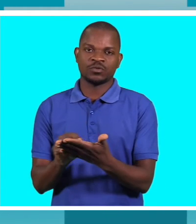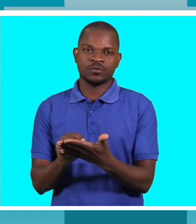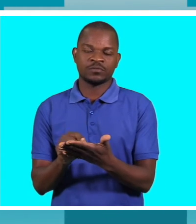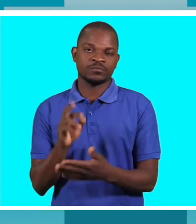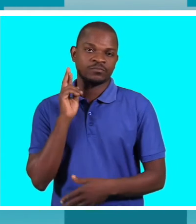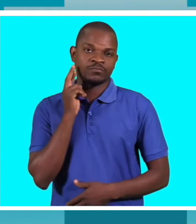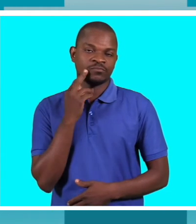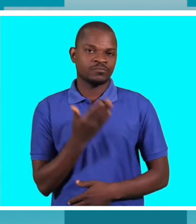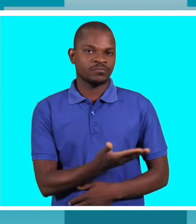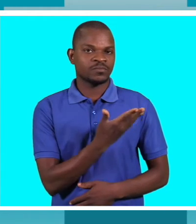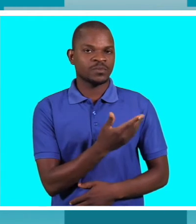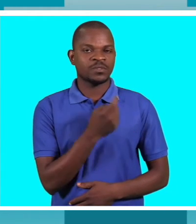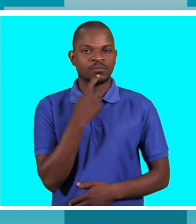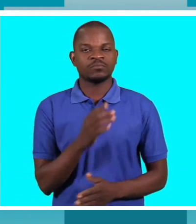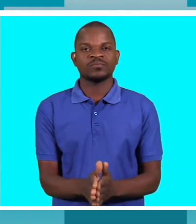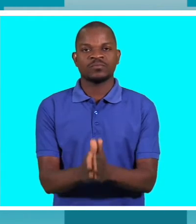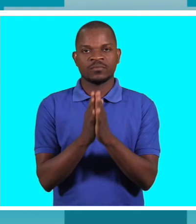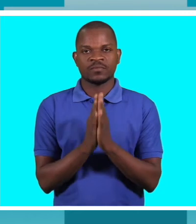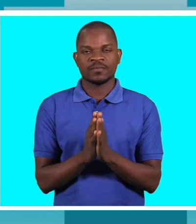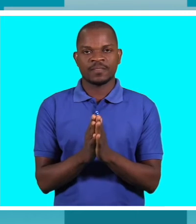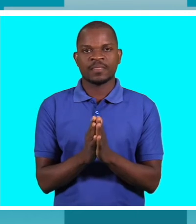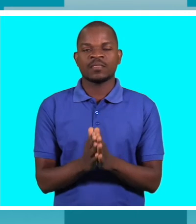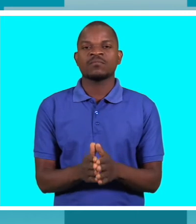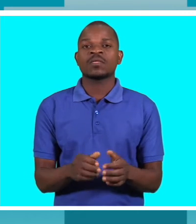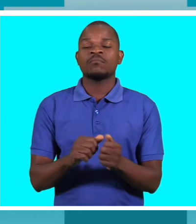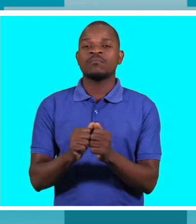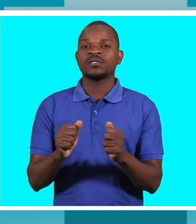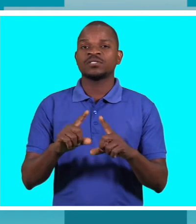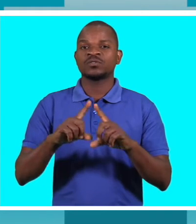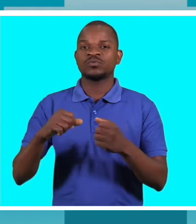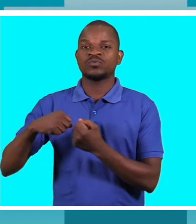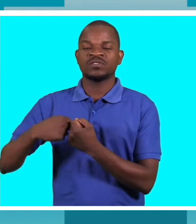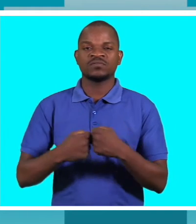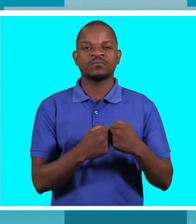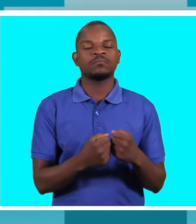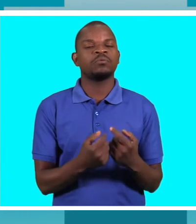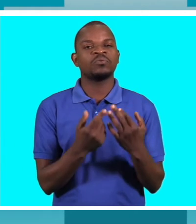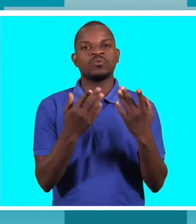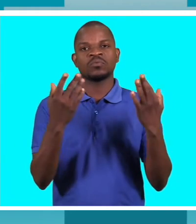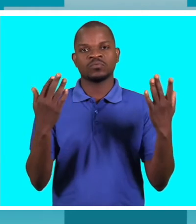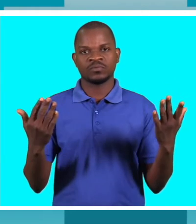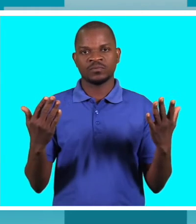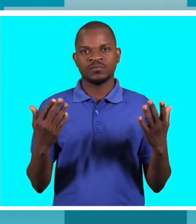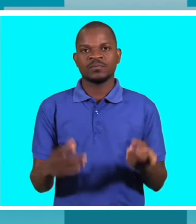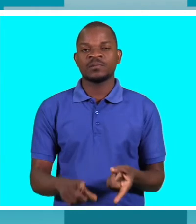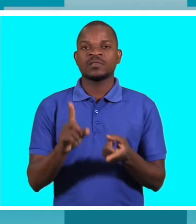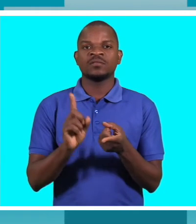Prazer estar aqui. Bom, as dificuldades são enormes, visto que